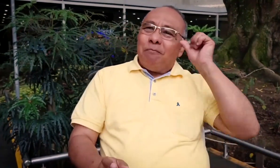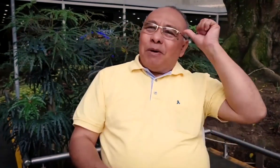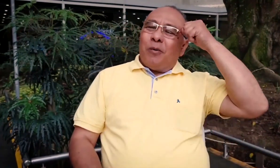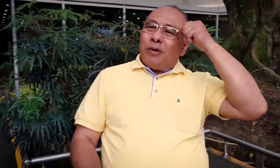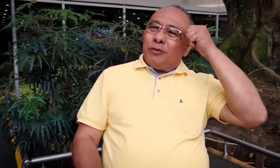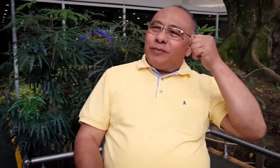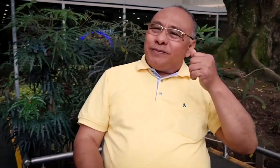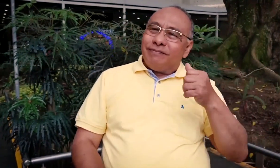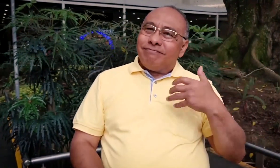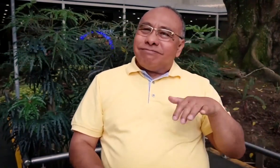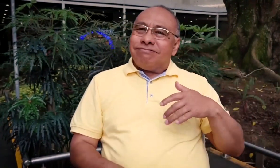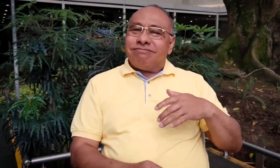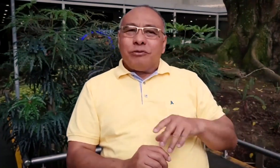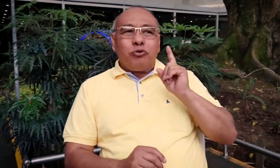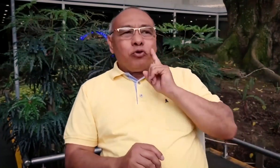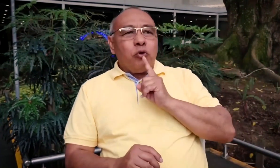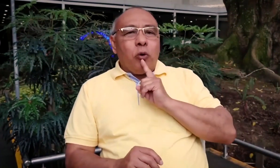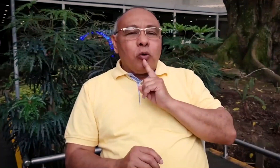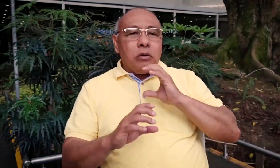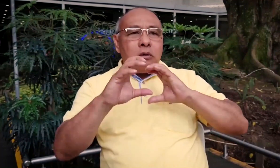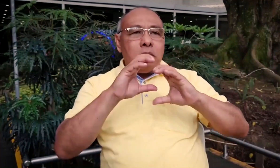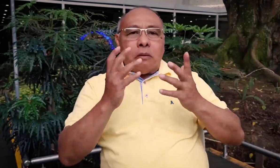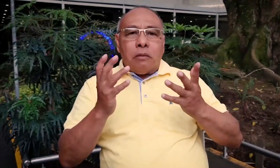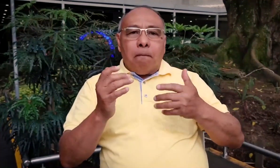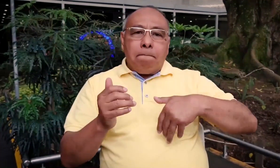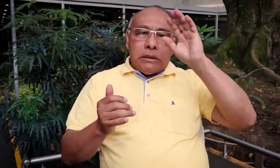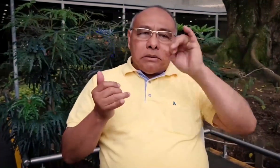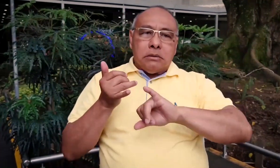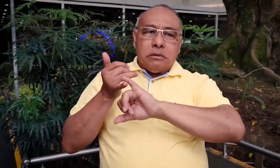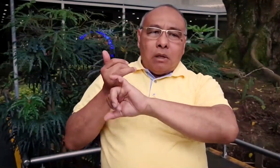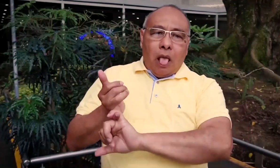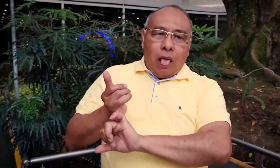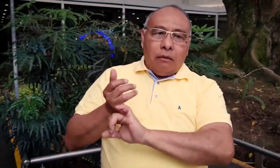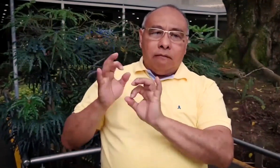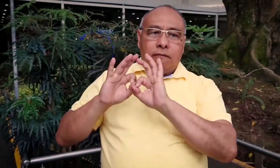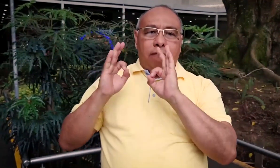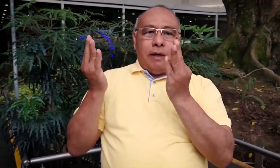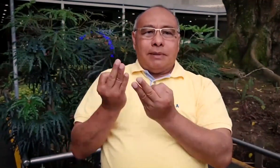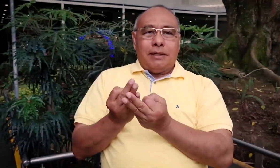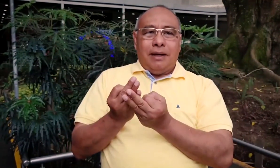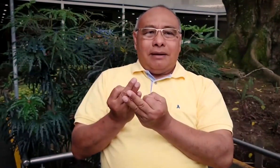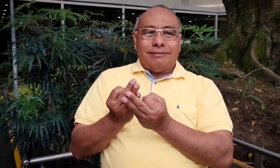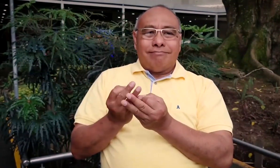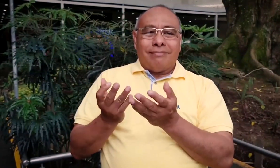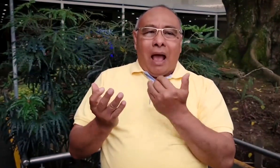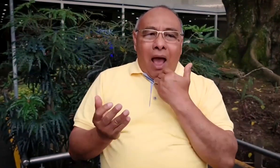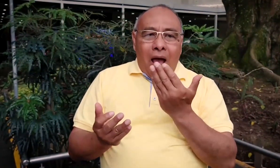Yo recuerdo que la mayoría de las personas sordas dependían de su familia, de sus amigos, de su pareja para poder